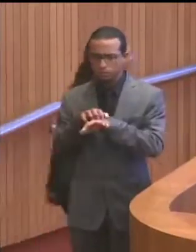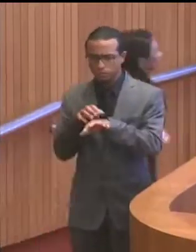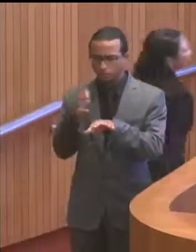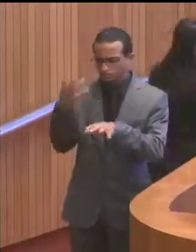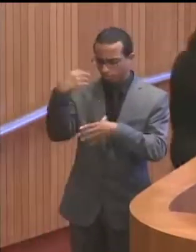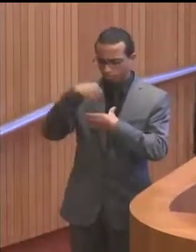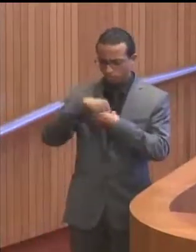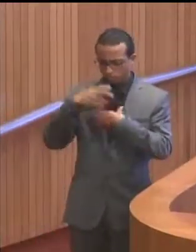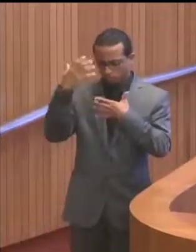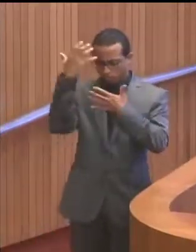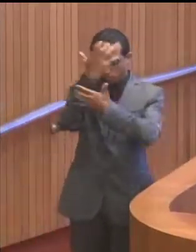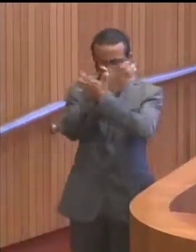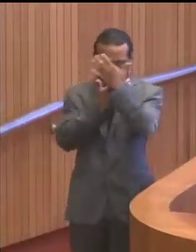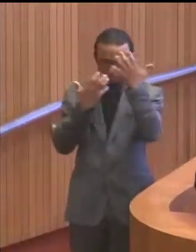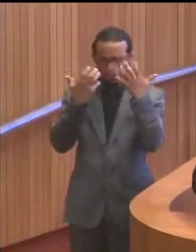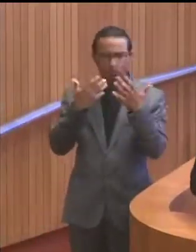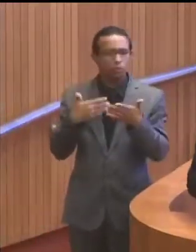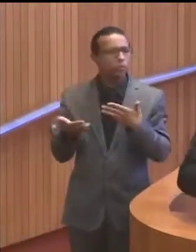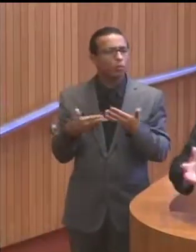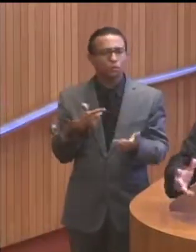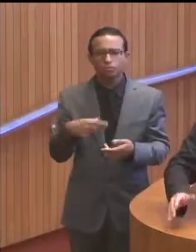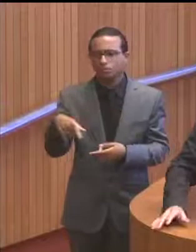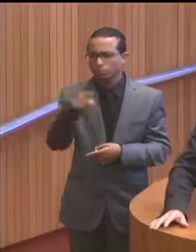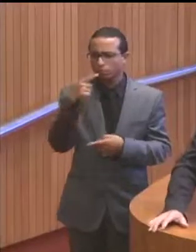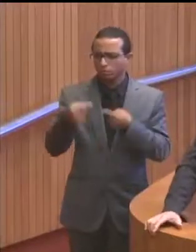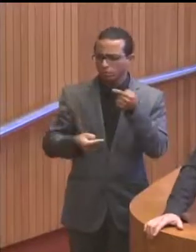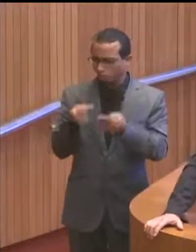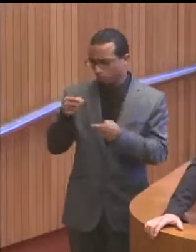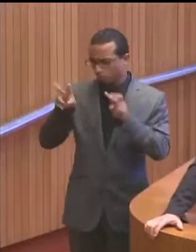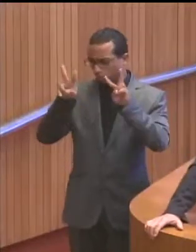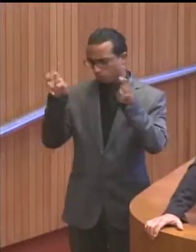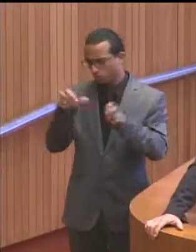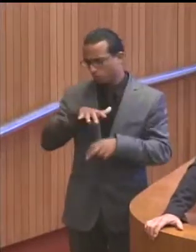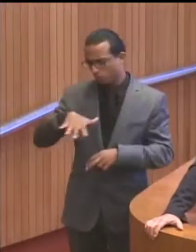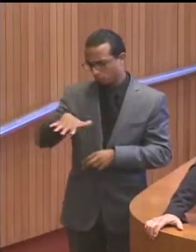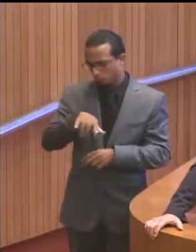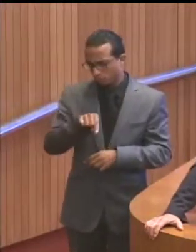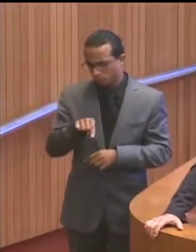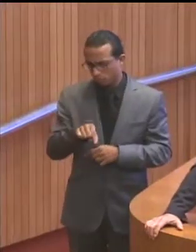a do mais avisado de todos nós políticos em relação a essa situação.